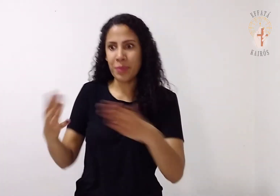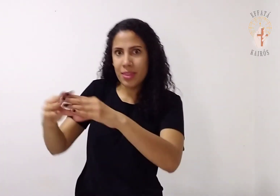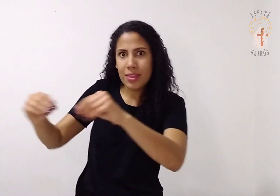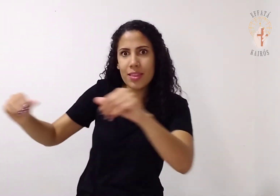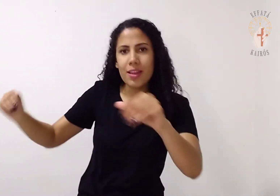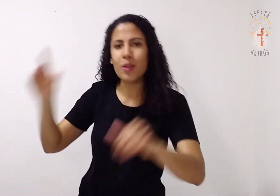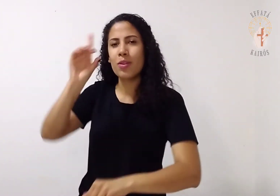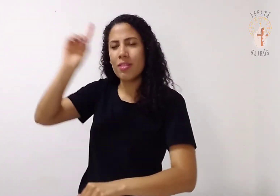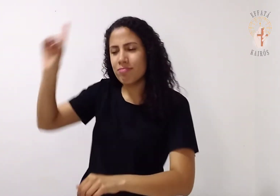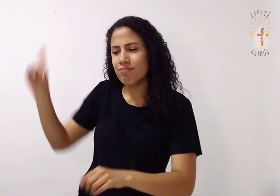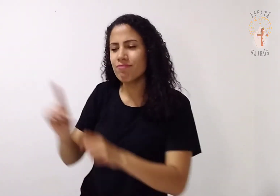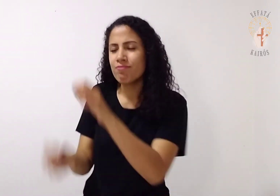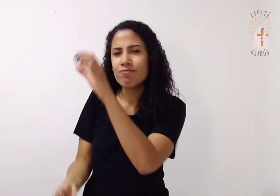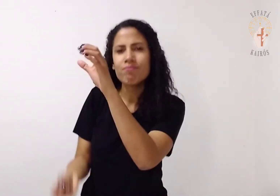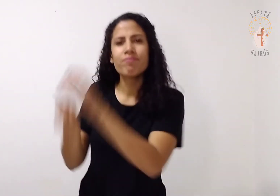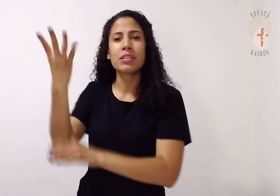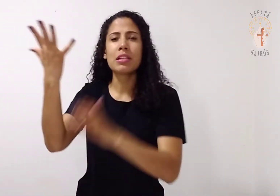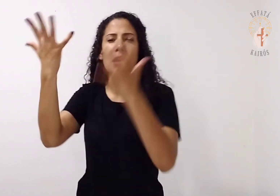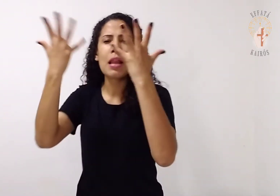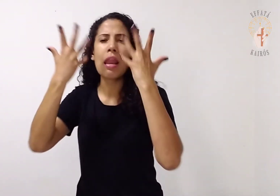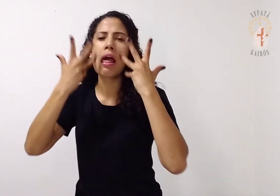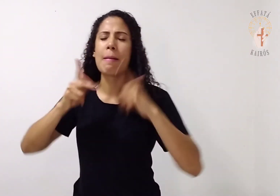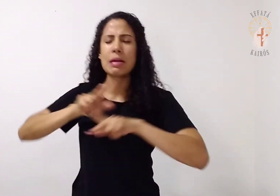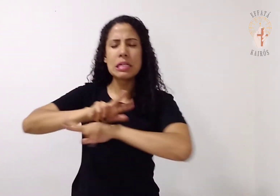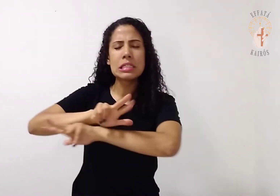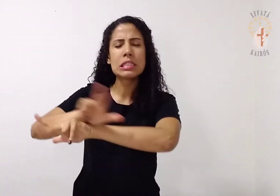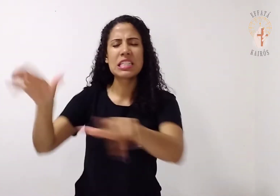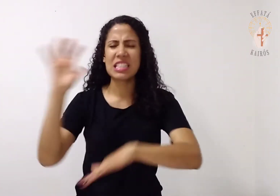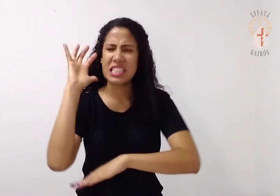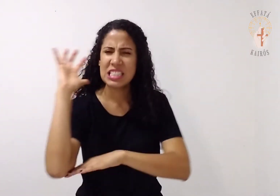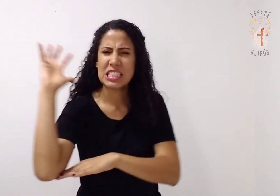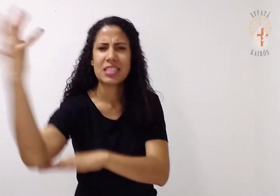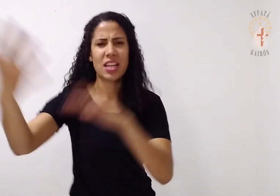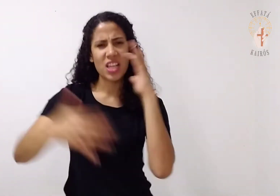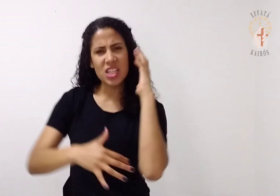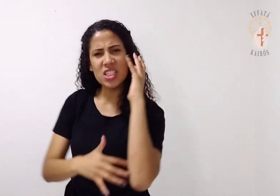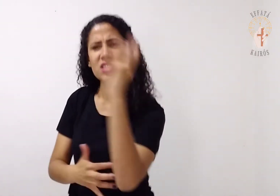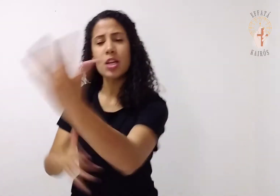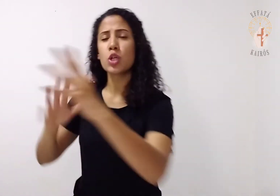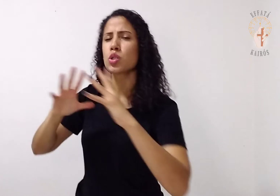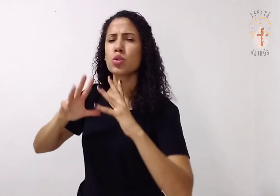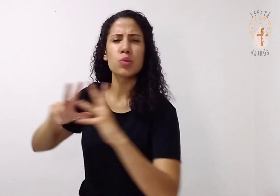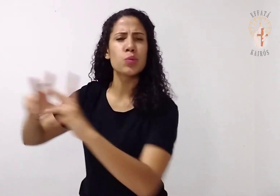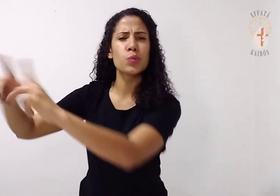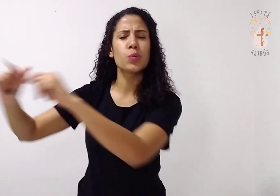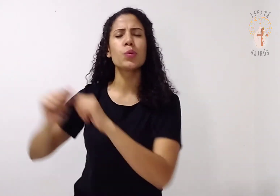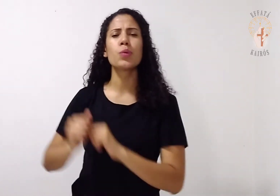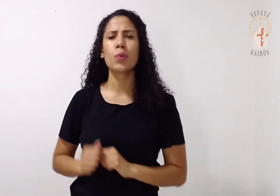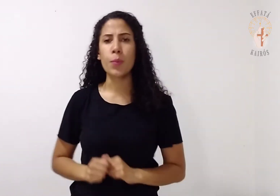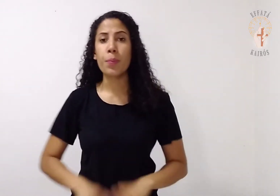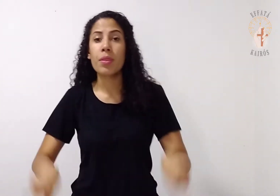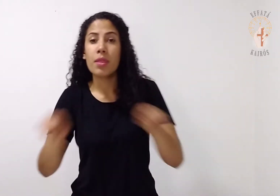Então o Senhor Deus formou da terra todos os animais selvagens